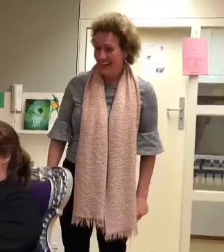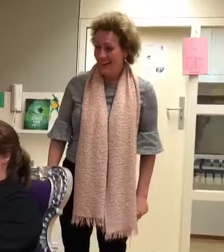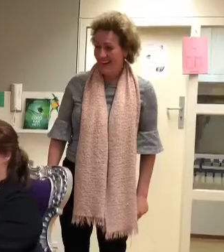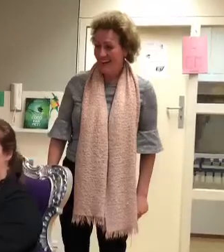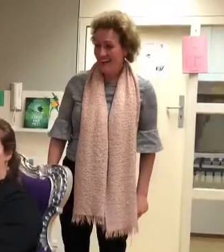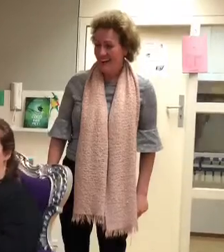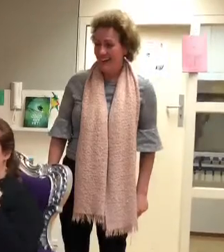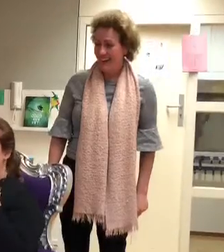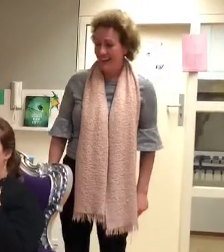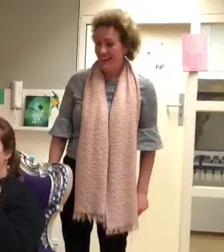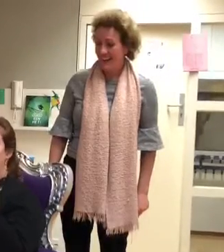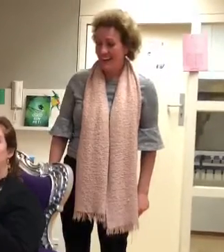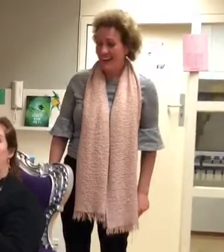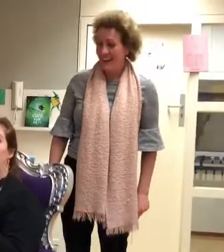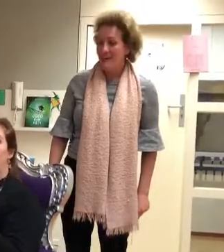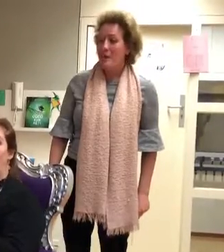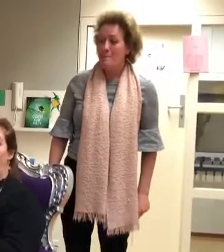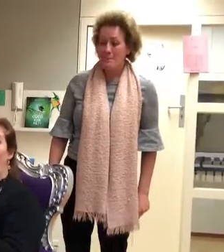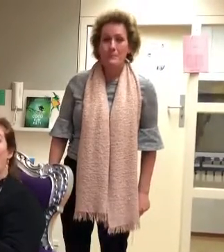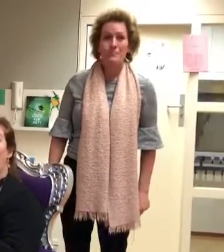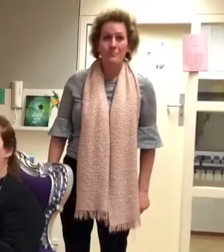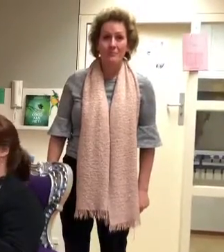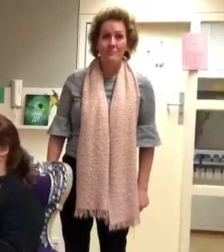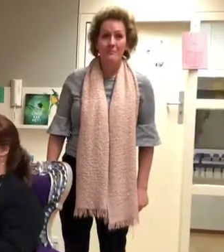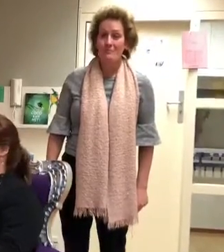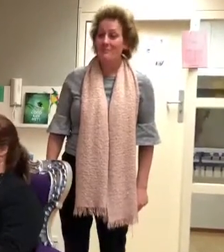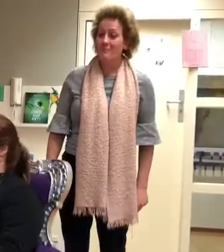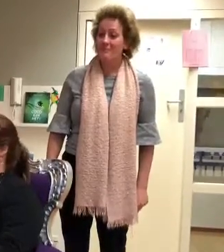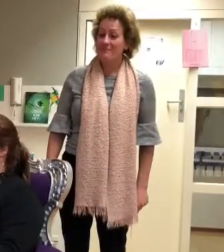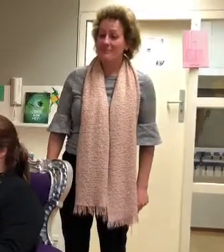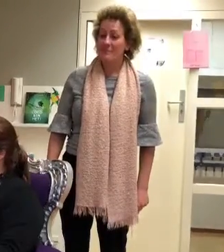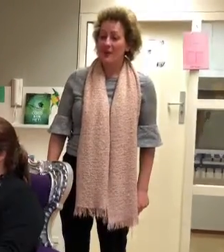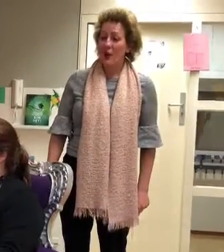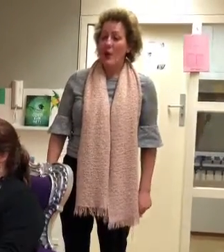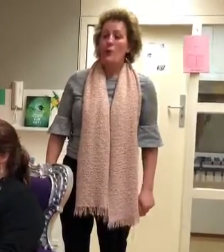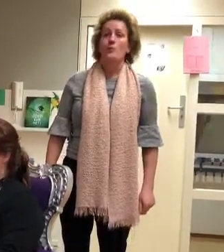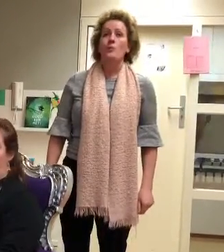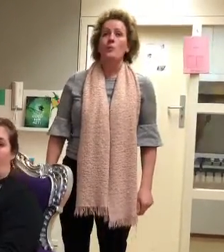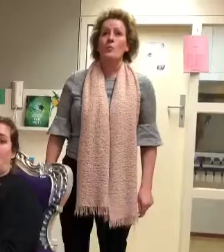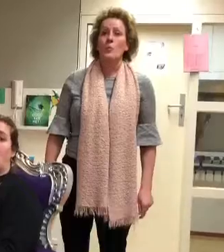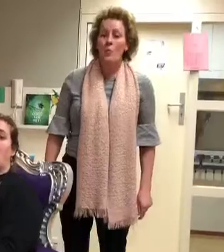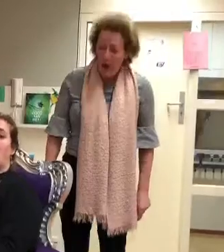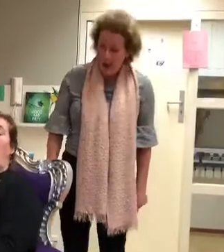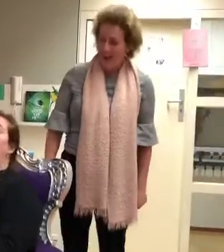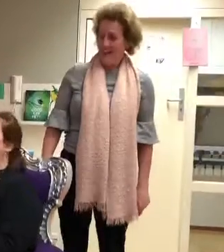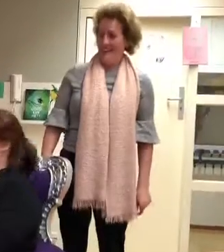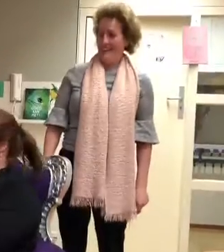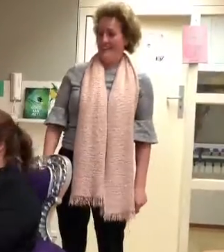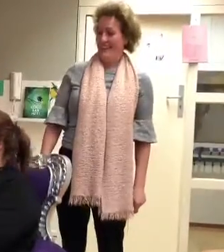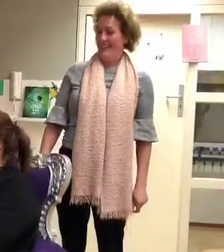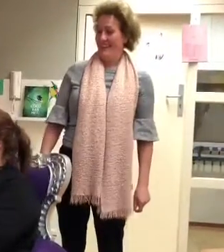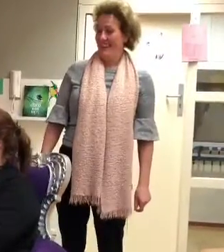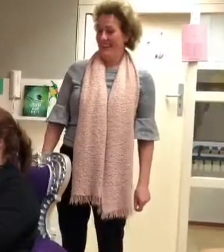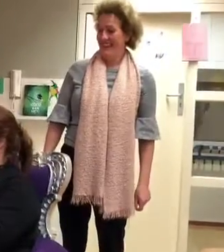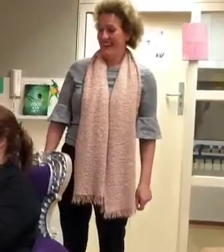dat moet doen? Eerst je lippen samen plakken. En dan lekker hard smakken. Muah!